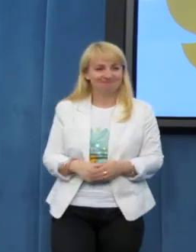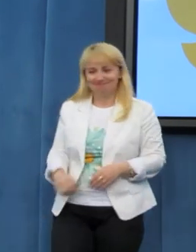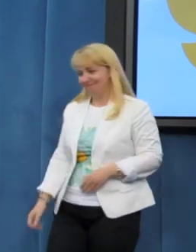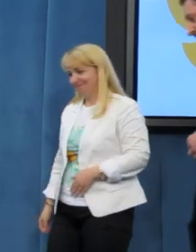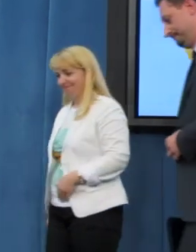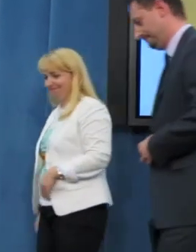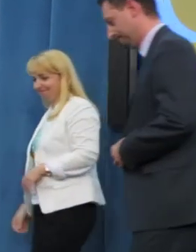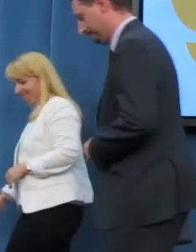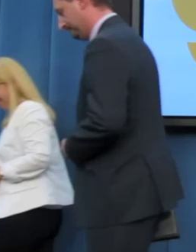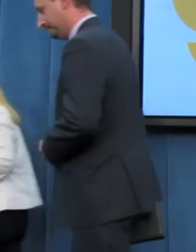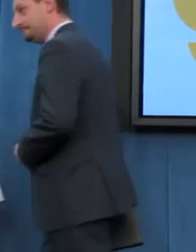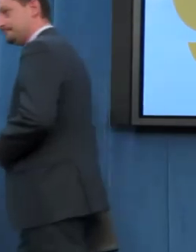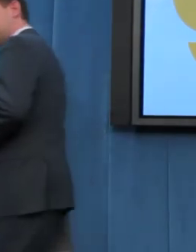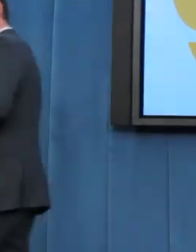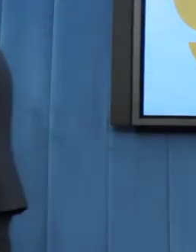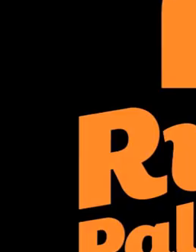Dziękuję. Dziękuję.